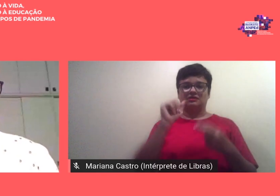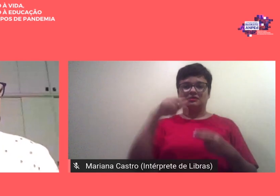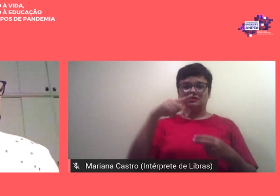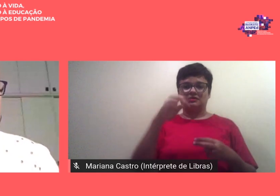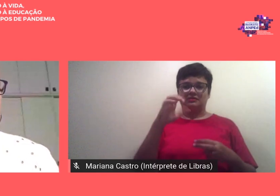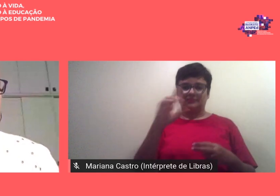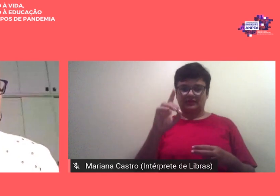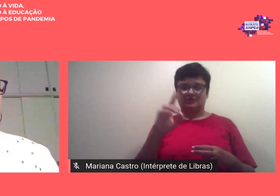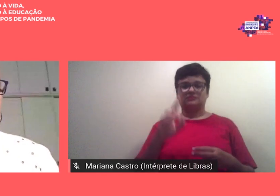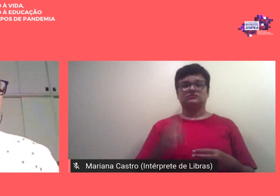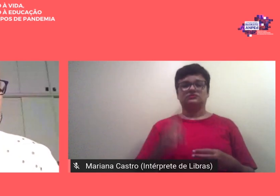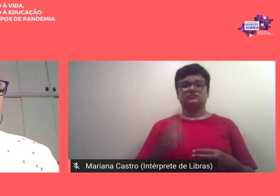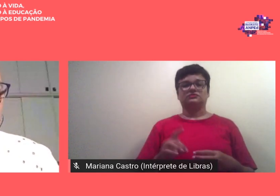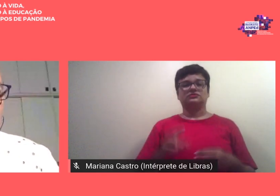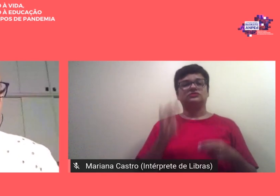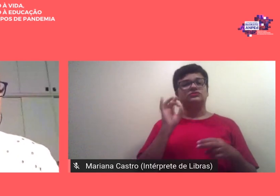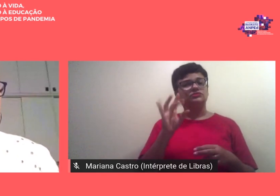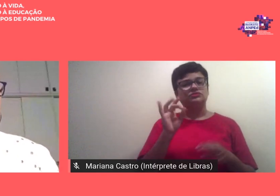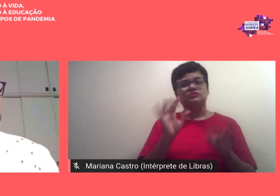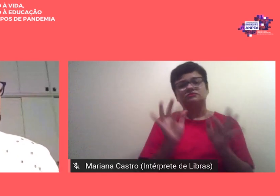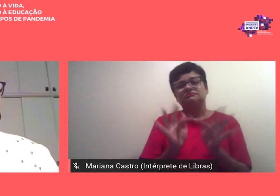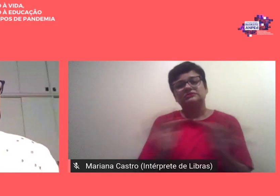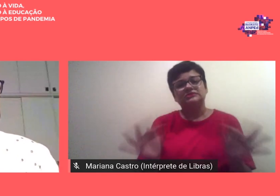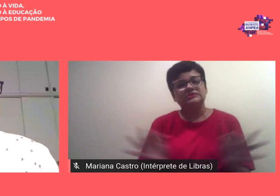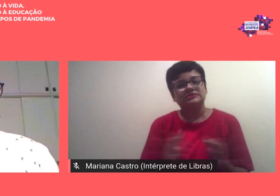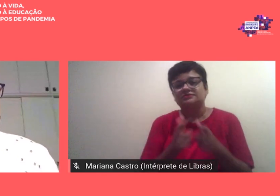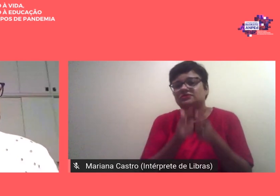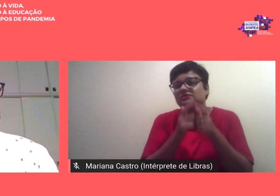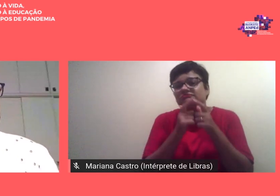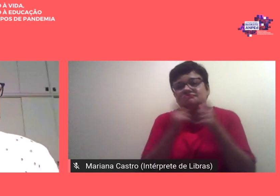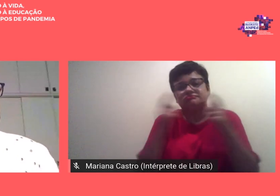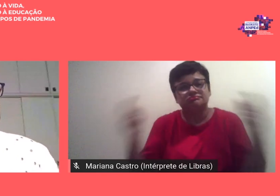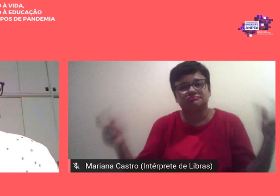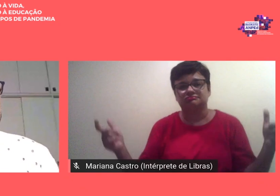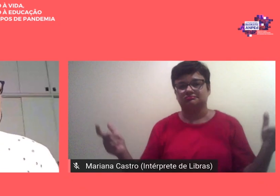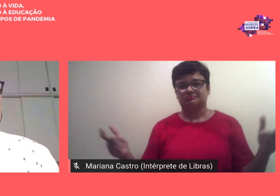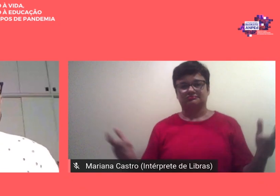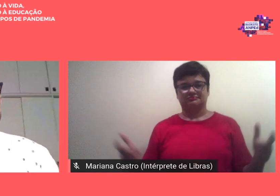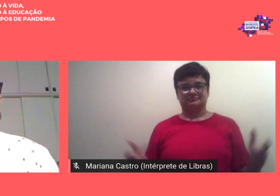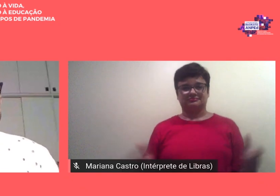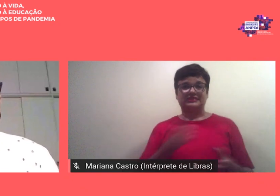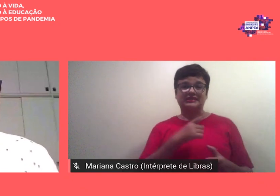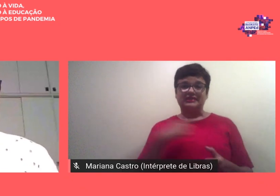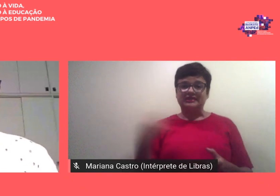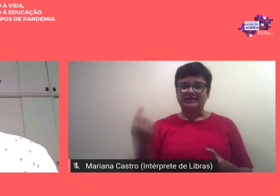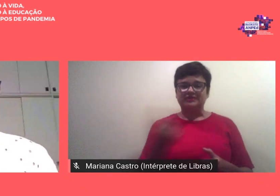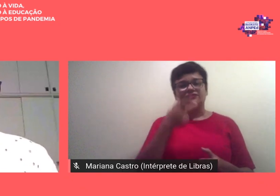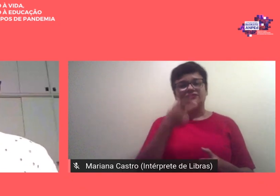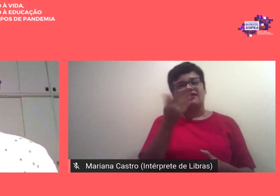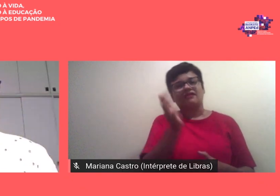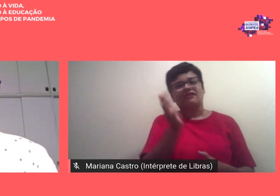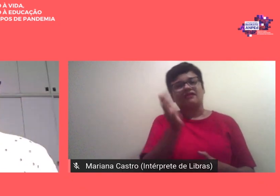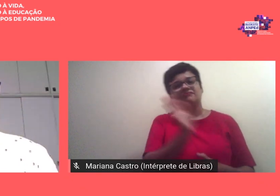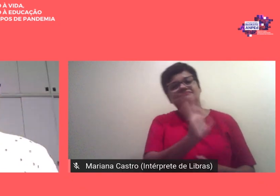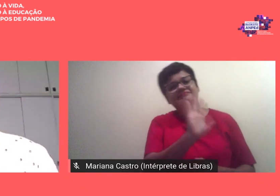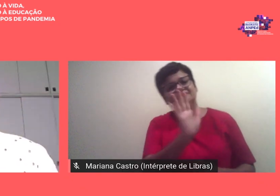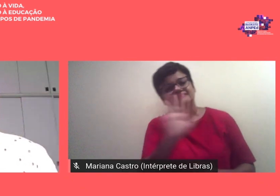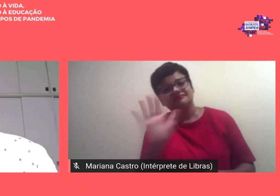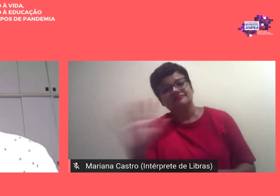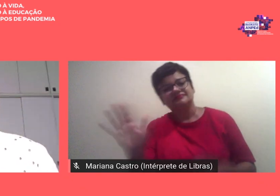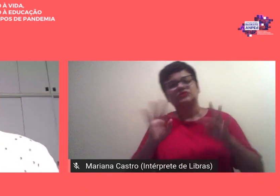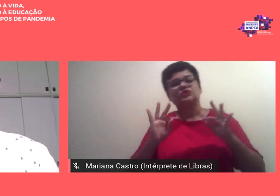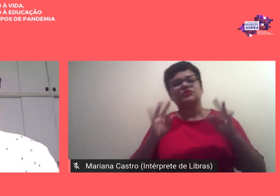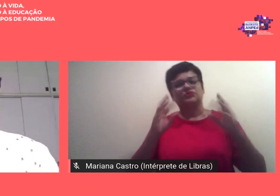simplesmente gigante assim nos despedimos de todas todos e